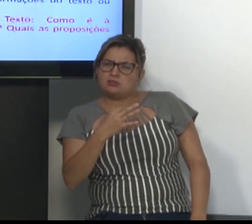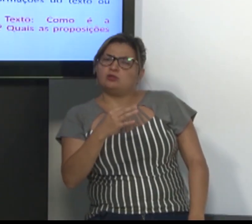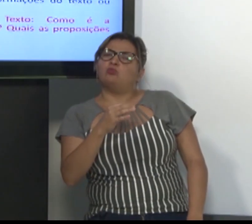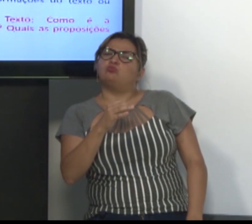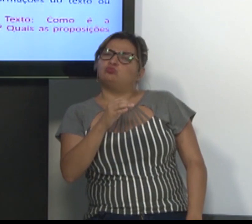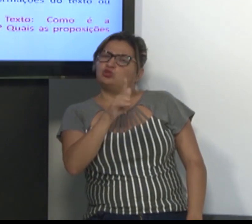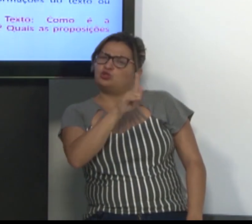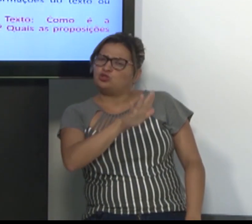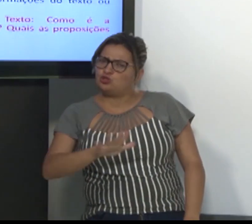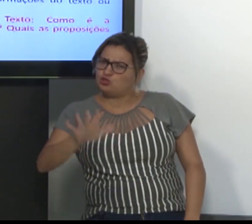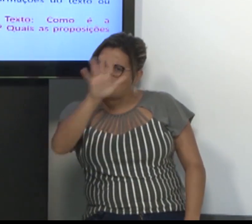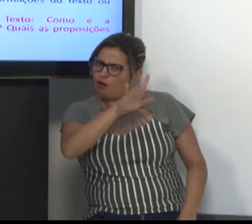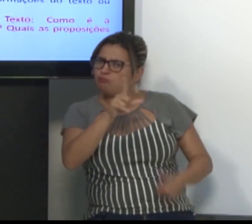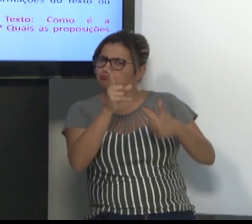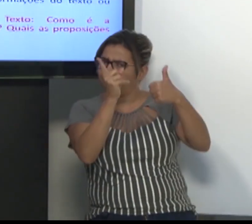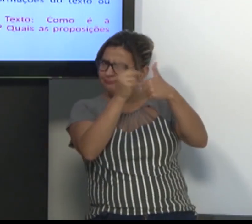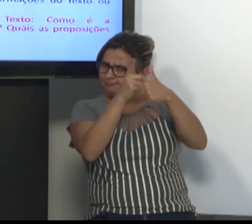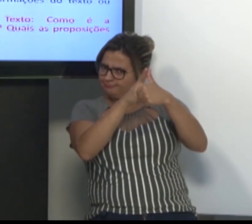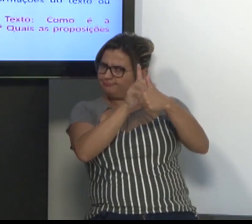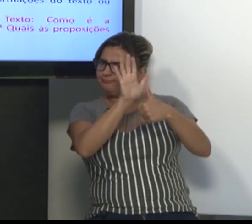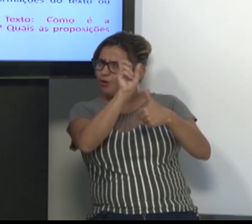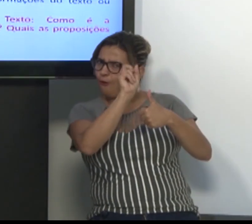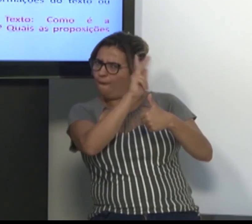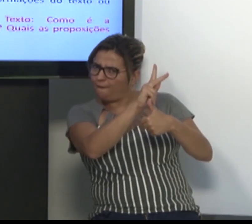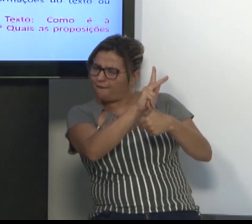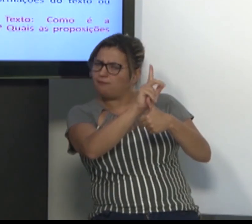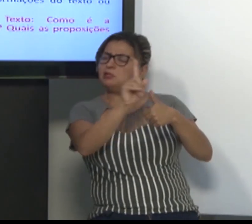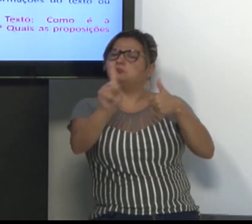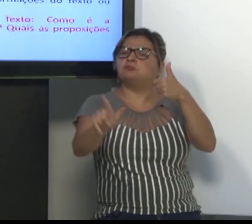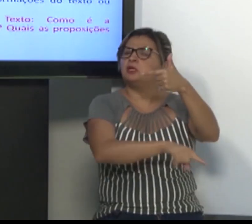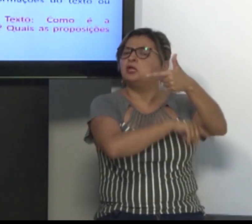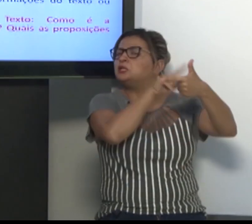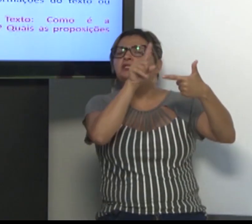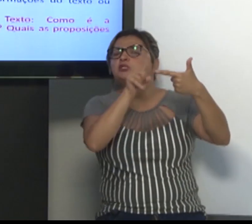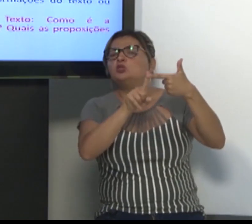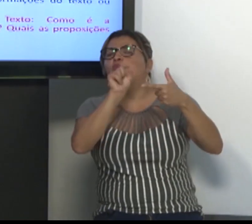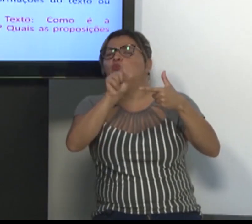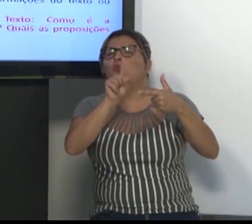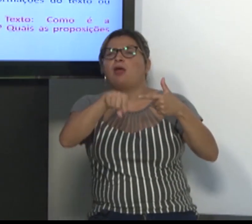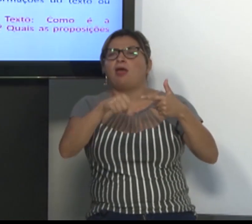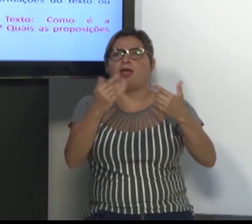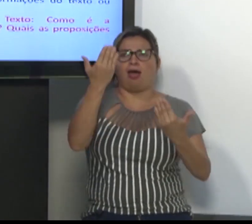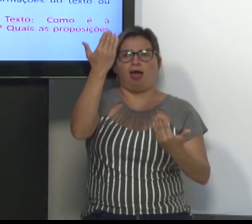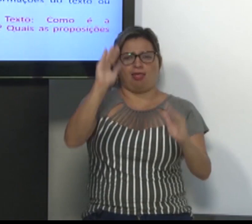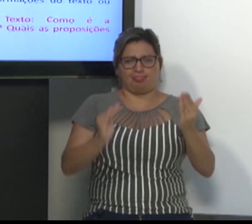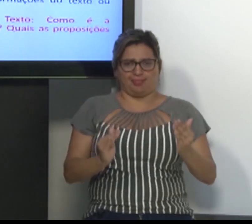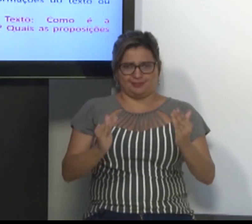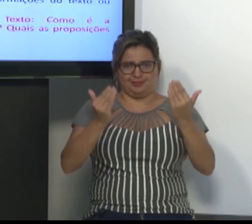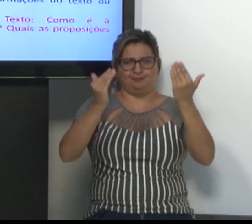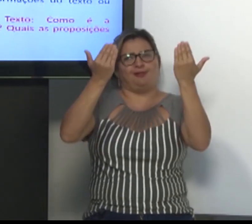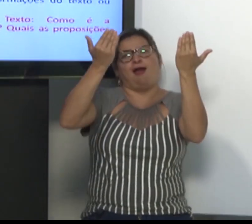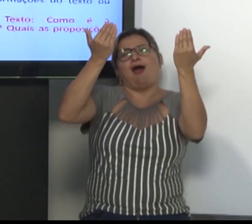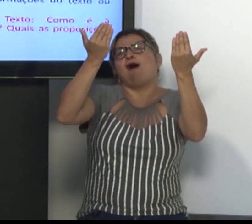A compreensão geral, nós vimos agora. Agora, vamos olhar sobre a análise.